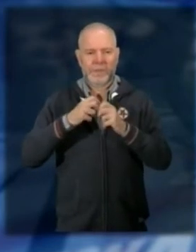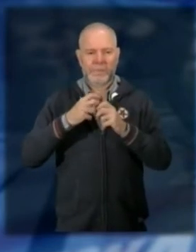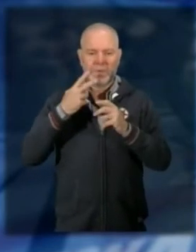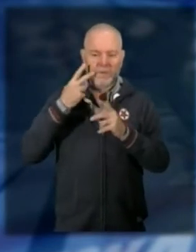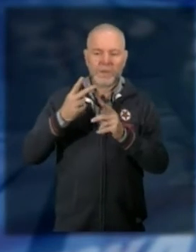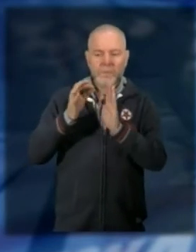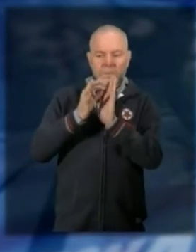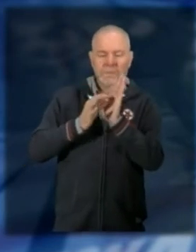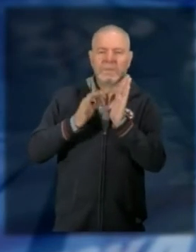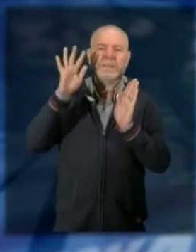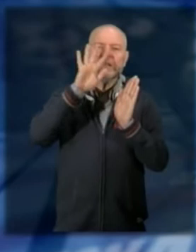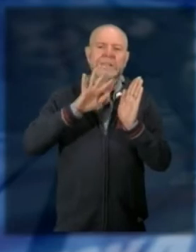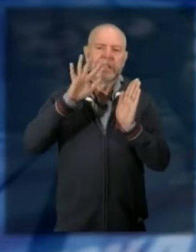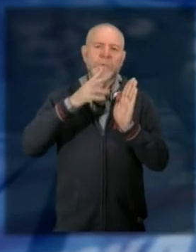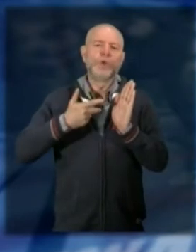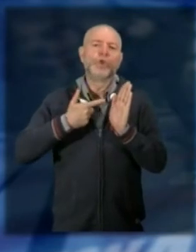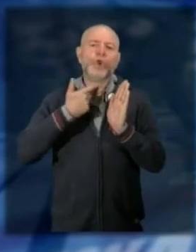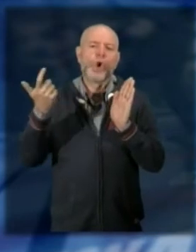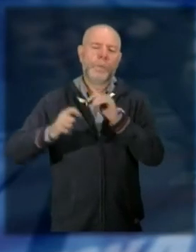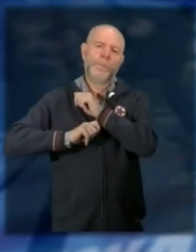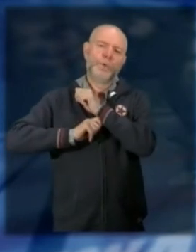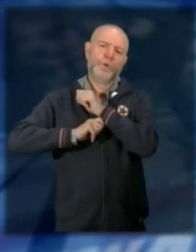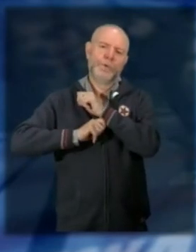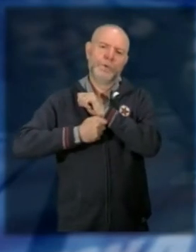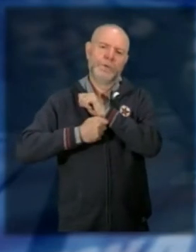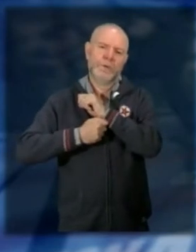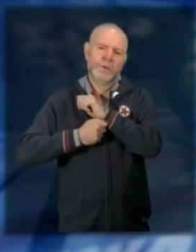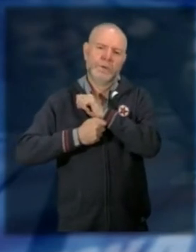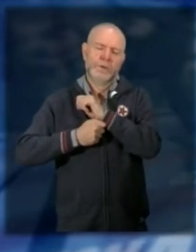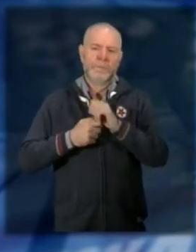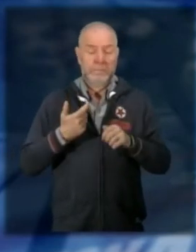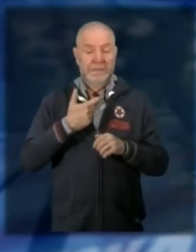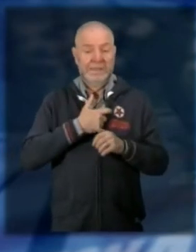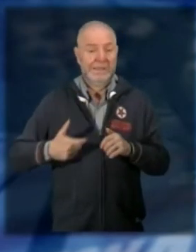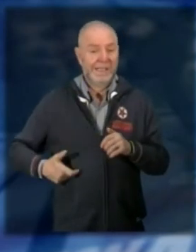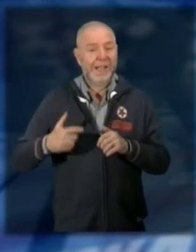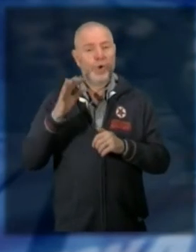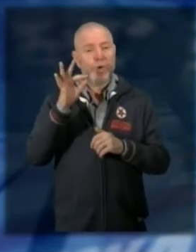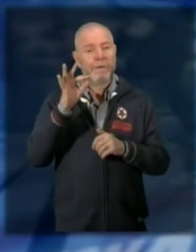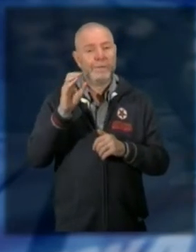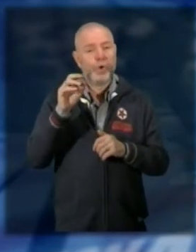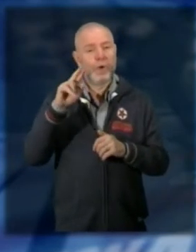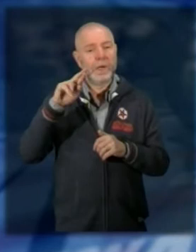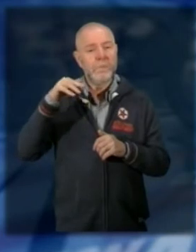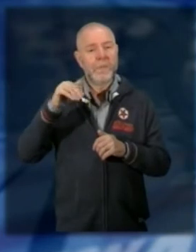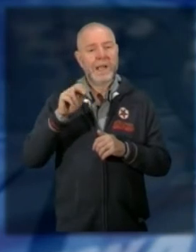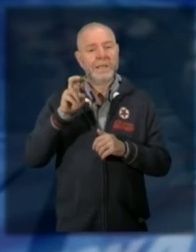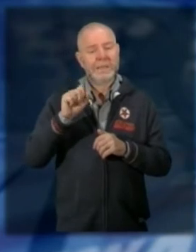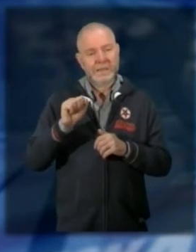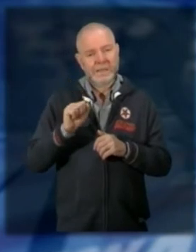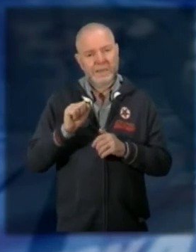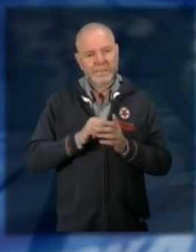provvedimenti ci sembrano troppo restrittivi dice Bruna Papa sindaco di Formanza sotto accusa ci sono i